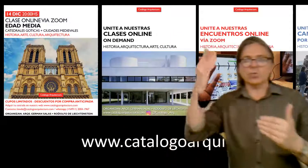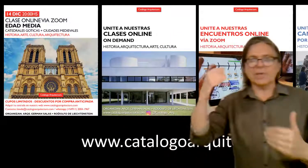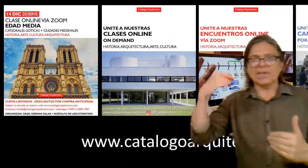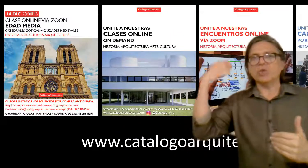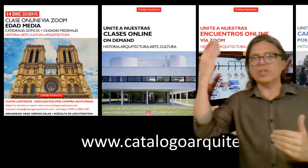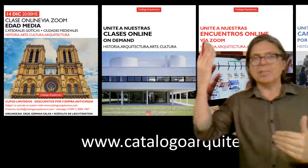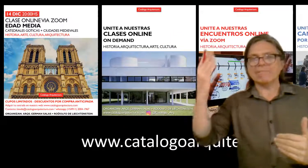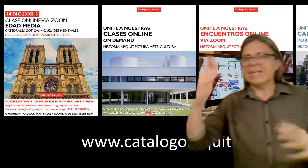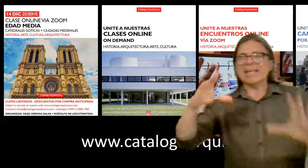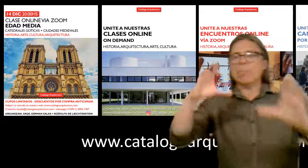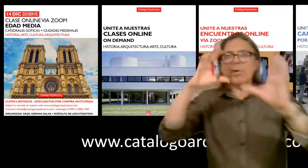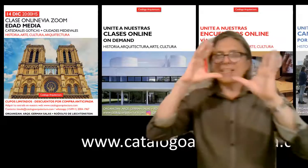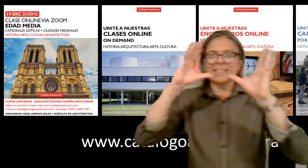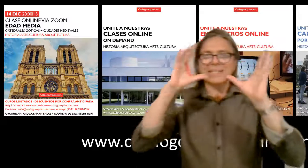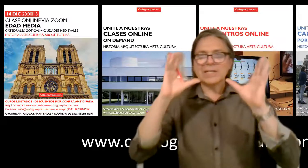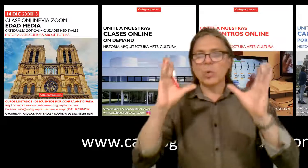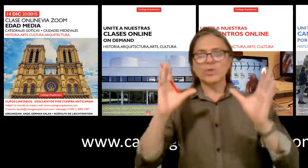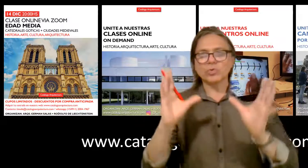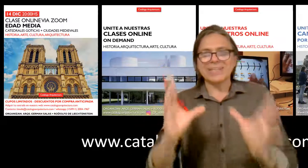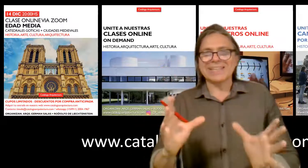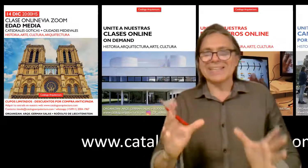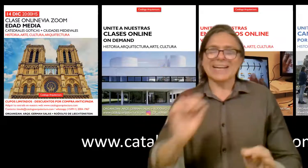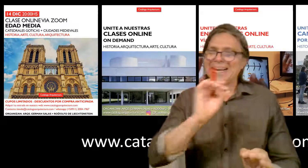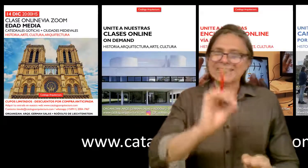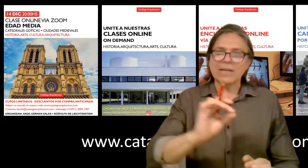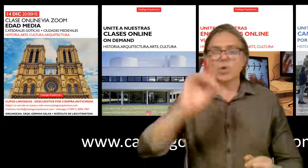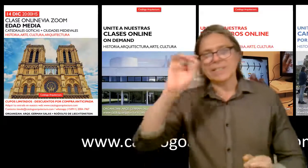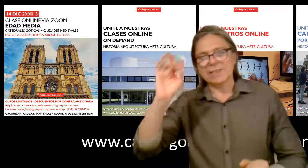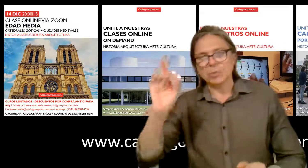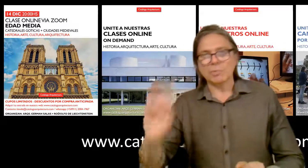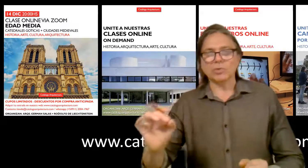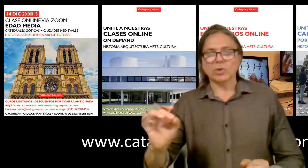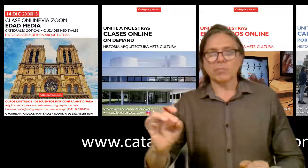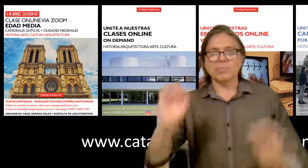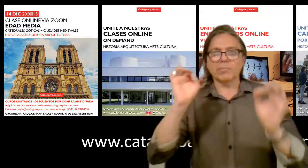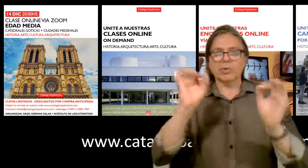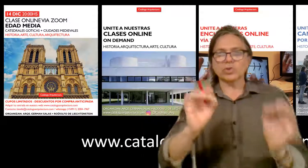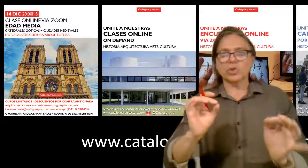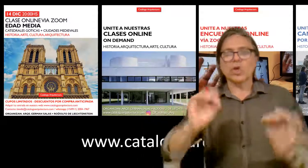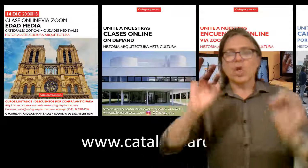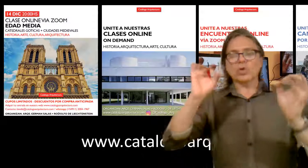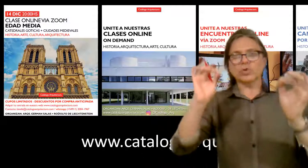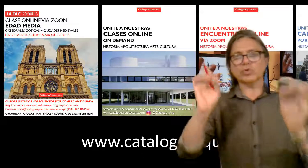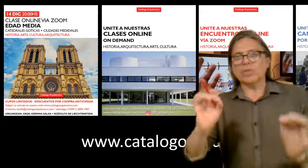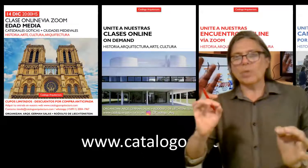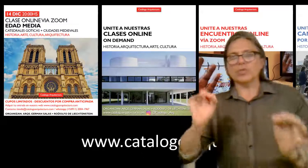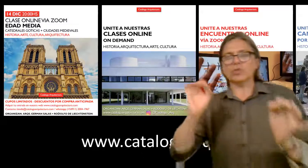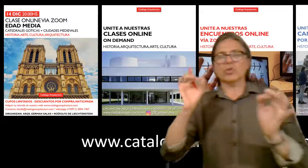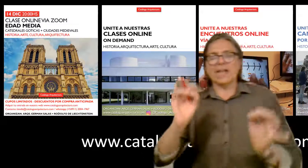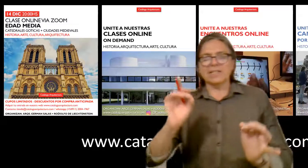noche, donde más las pueden adquirir cuando ustedes quieran, catalogoarquitectura.com. Por otro, nuestros encuentros online,